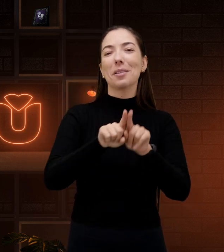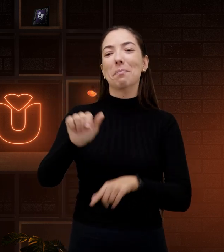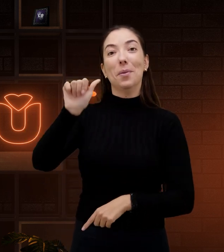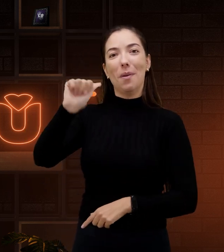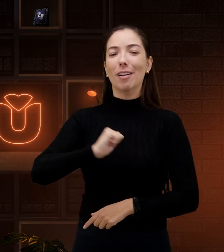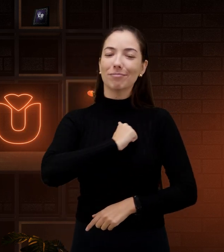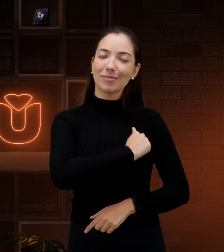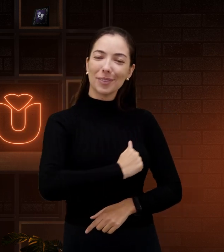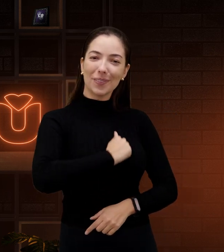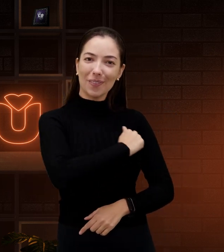configurações tem muitas letras.